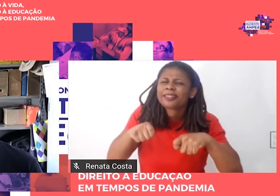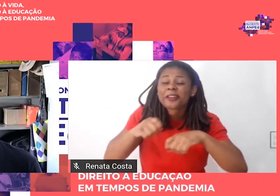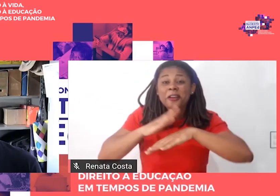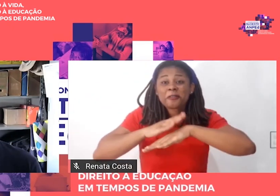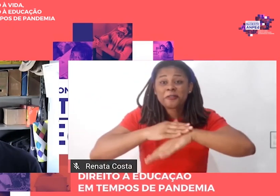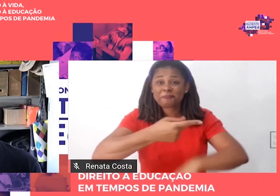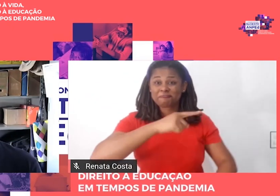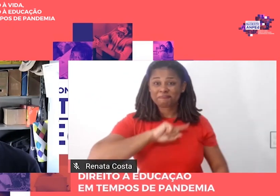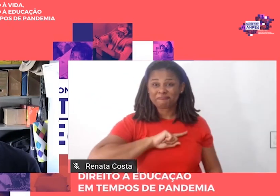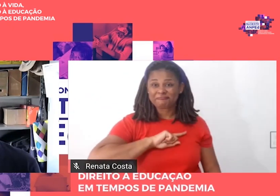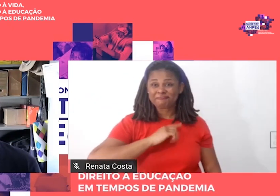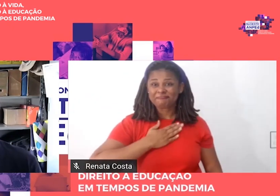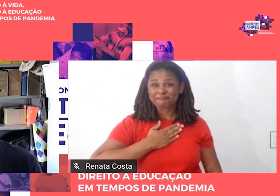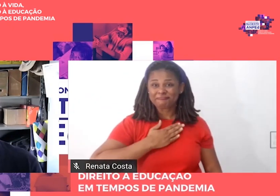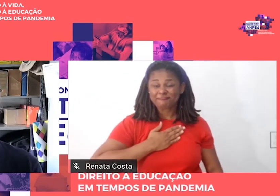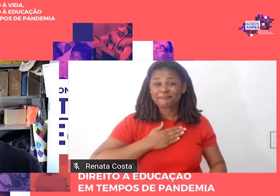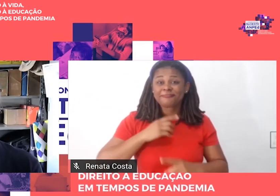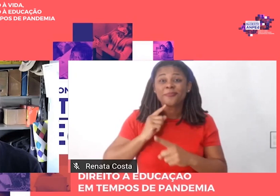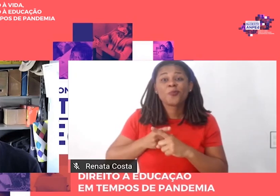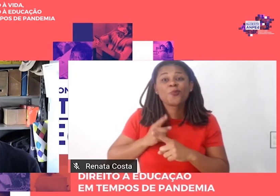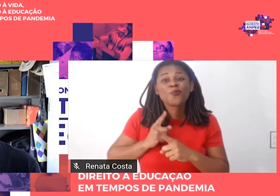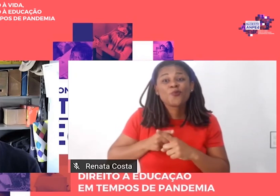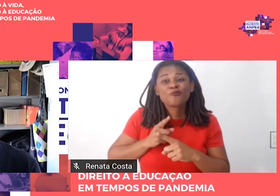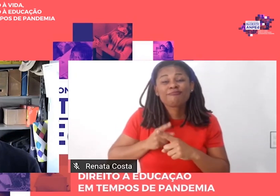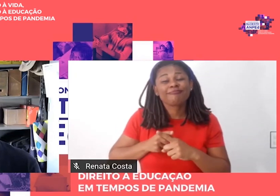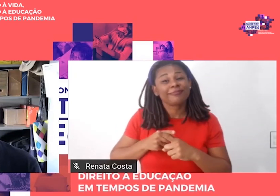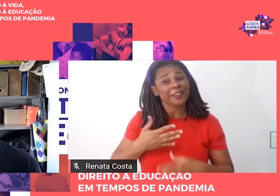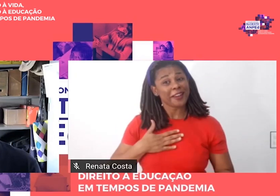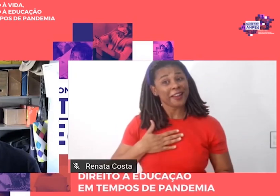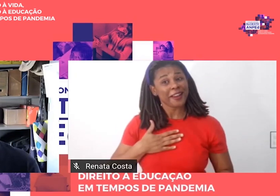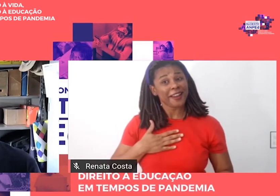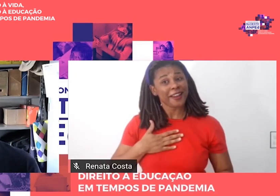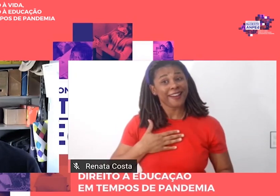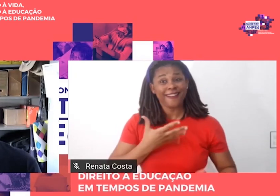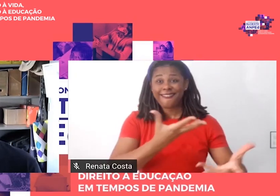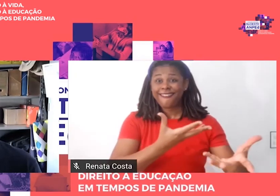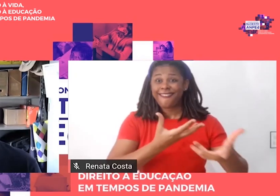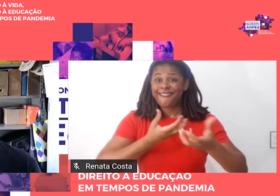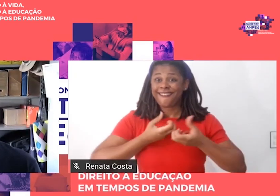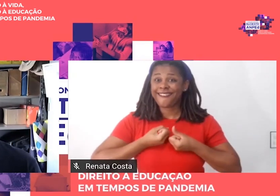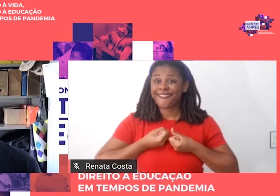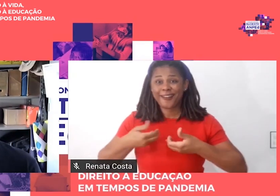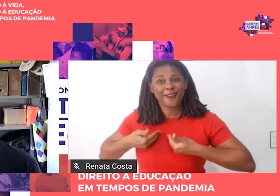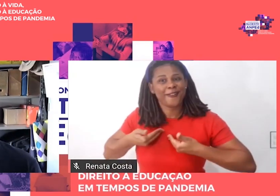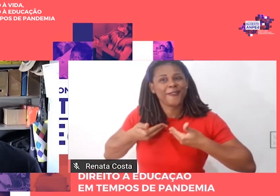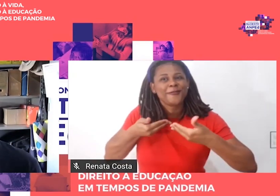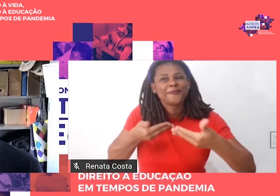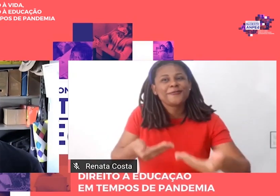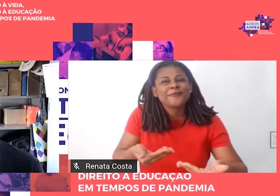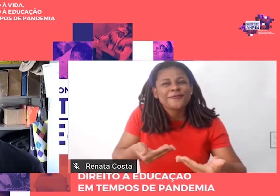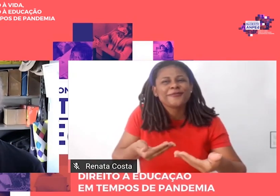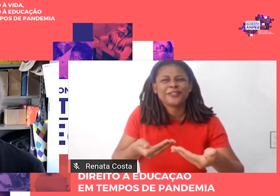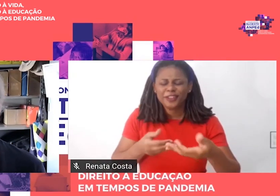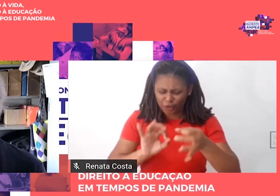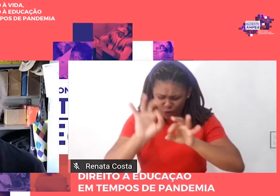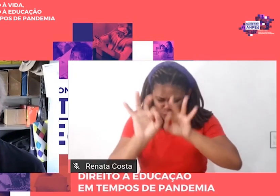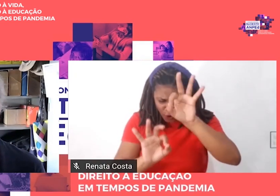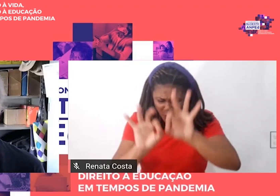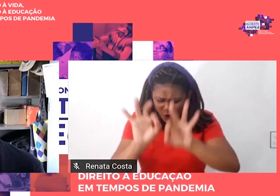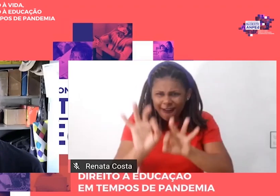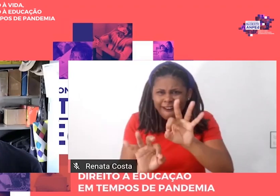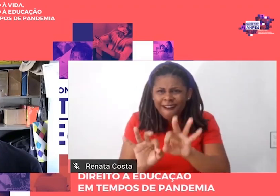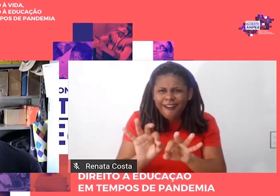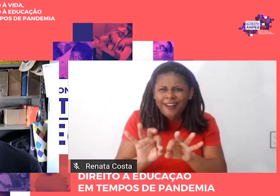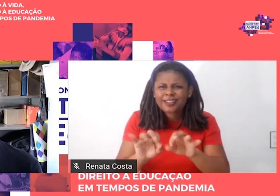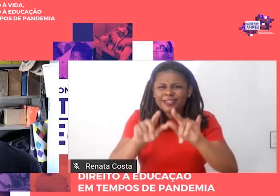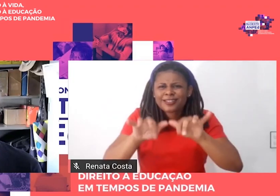já que eu fui contemplado com esse honroso convite de produzir essa resenha, que